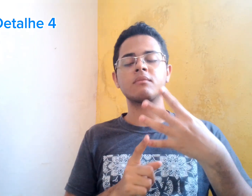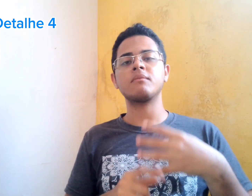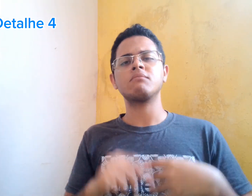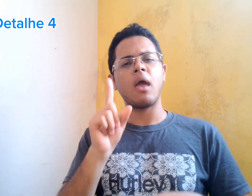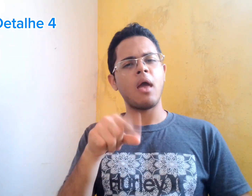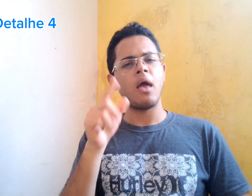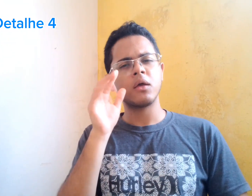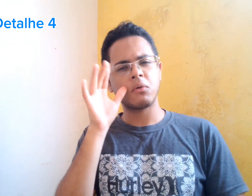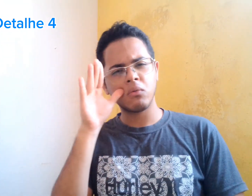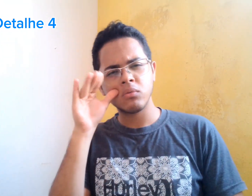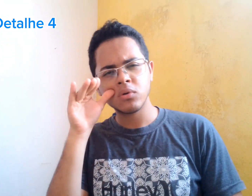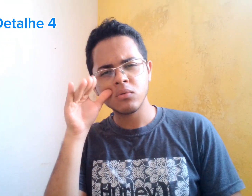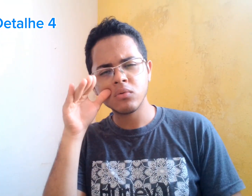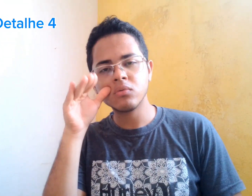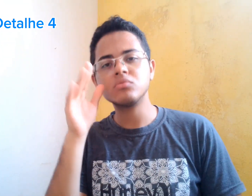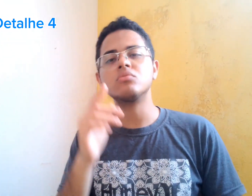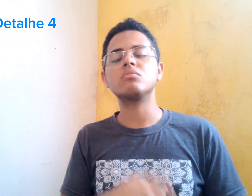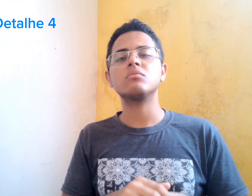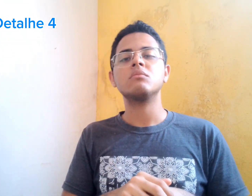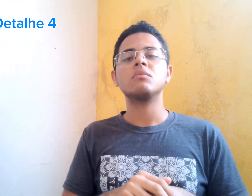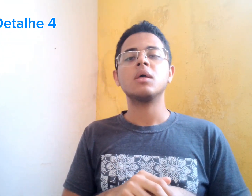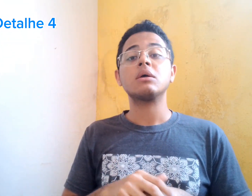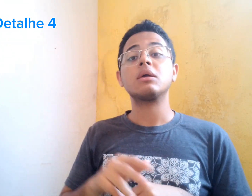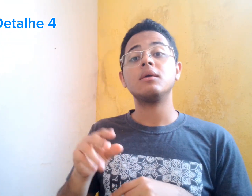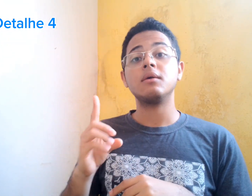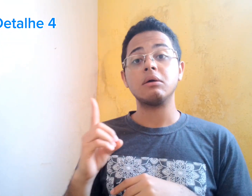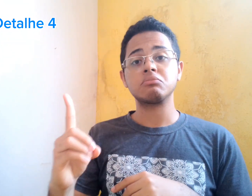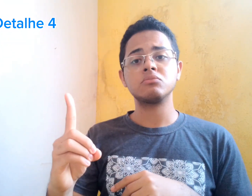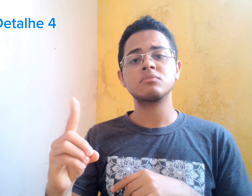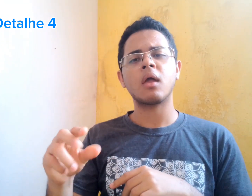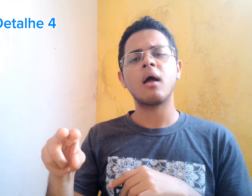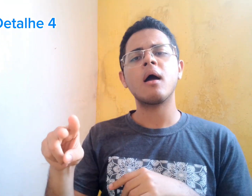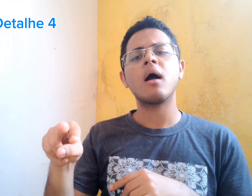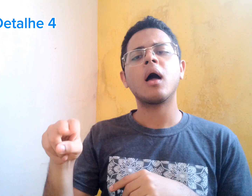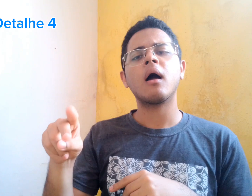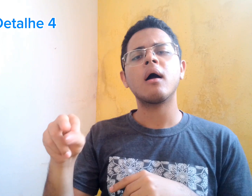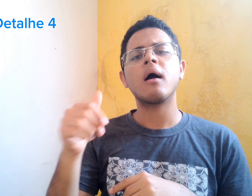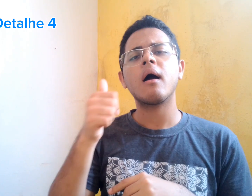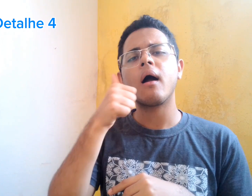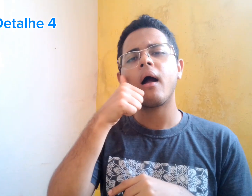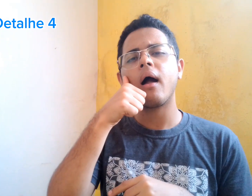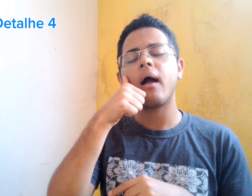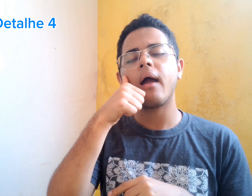O quarto detalhe. É que eu acho curioso. É que...